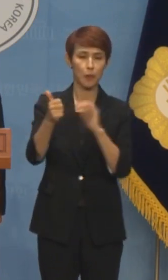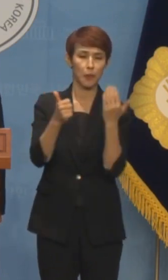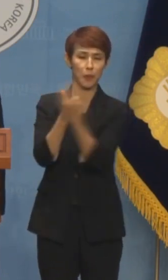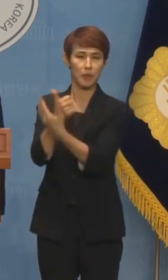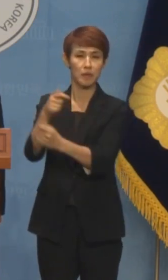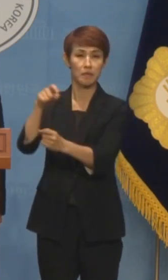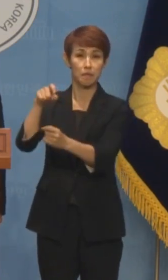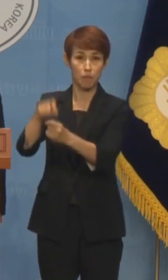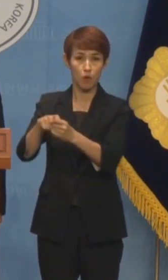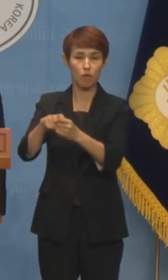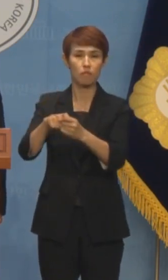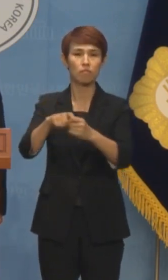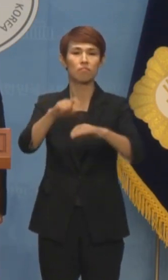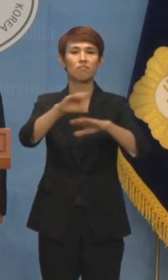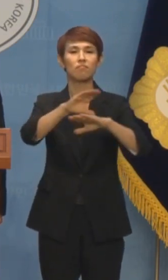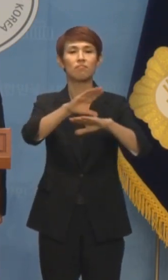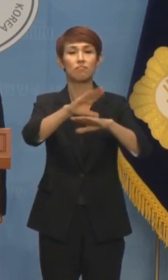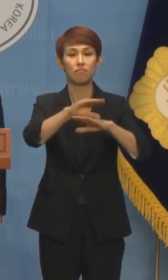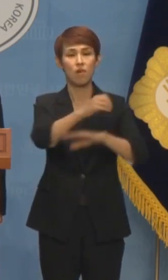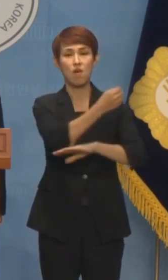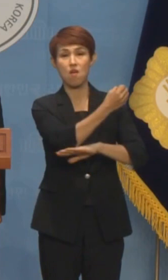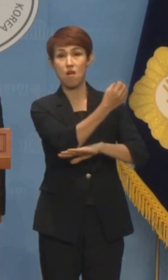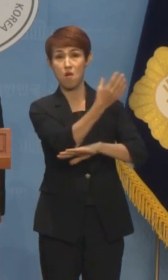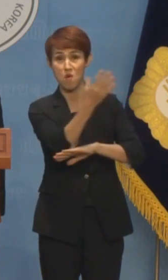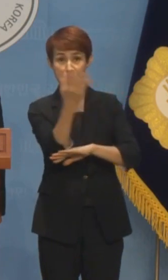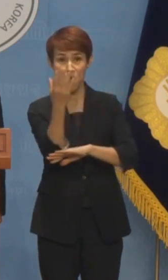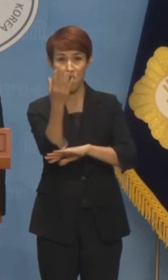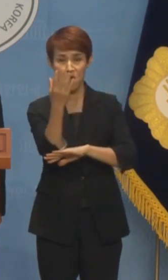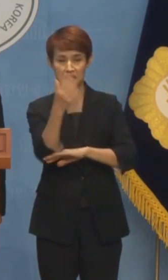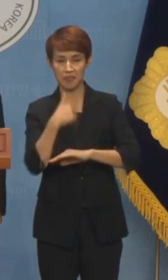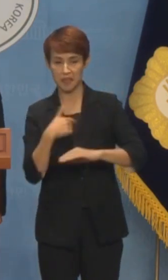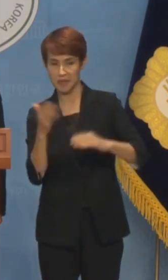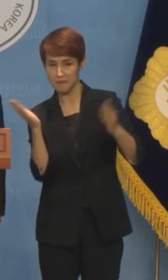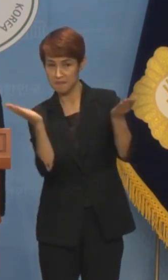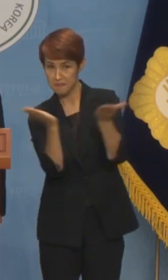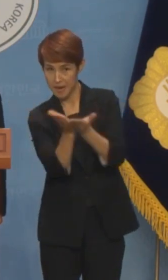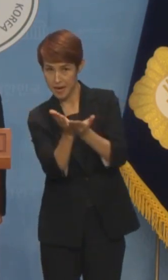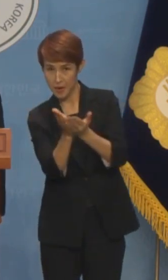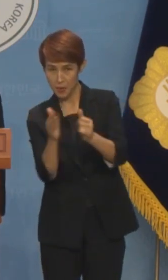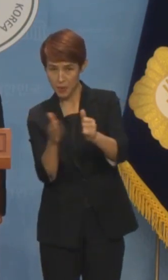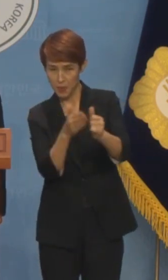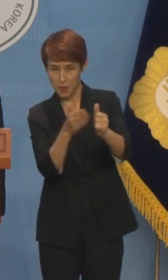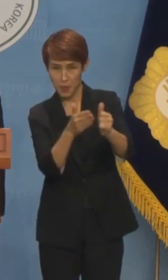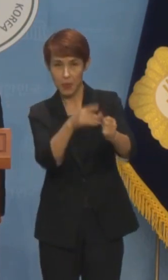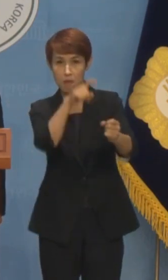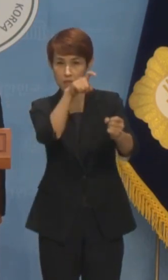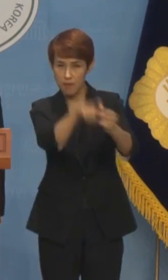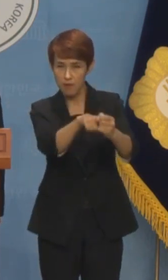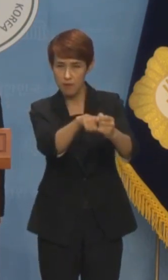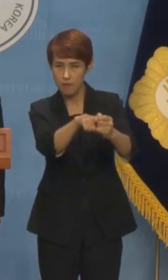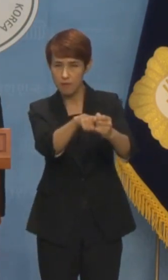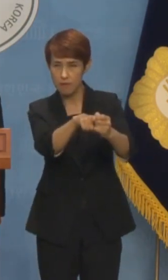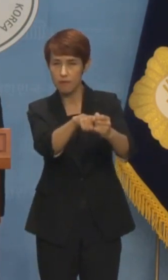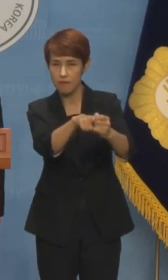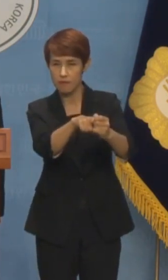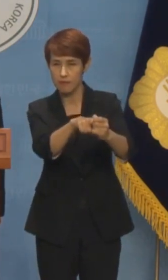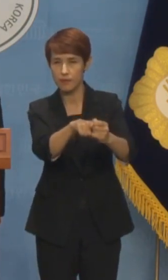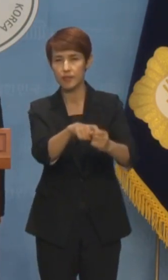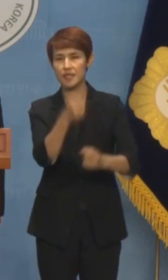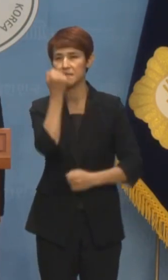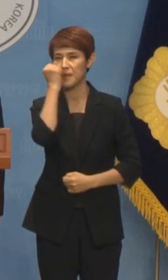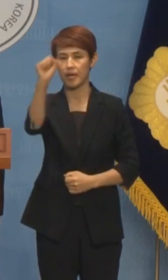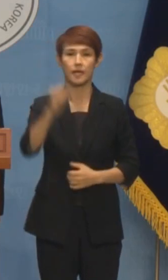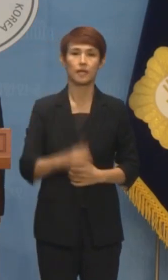언론을 자신들의 입맛에 맞게 길들이기 위한 목적 단 하나일 것입니다.